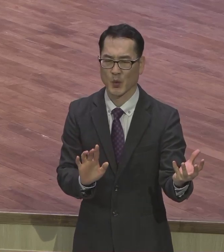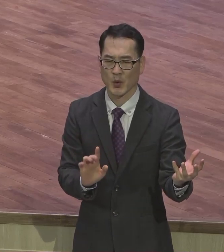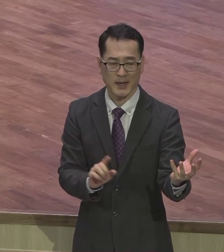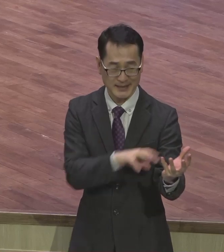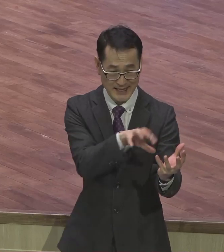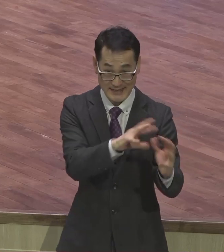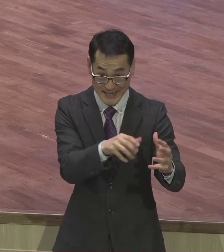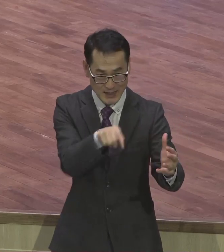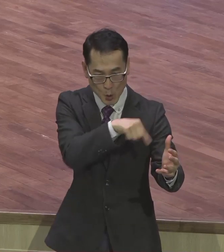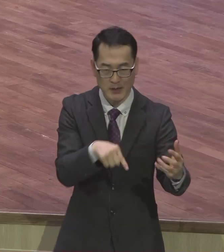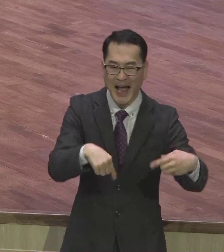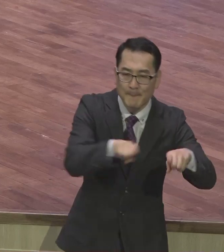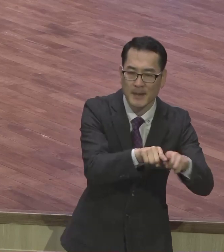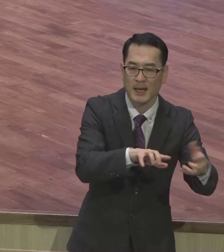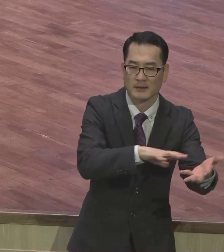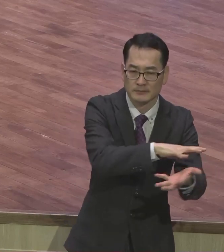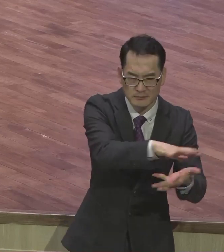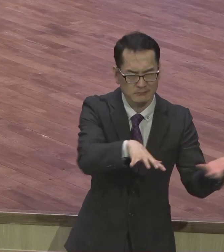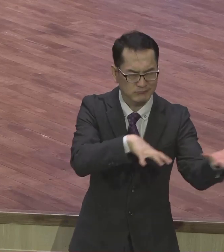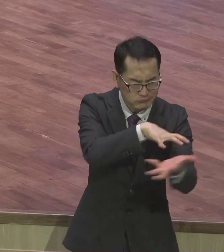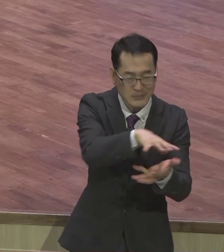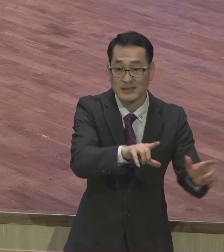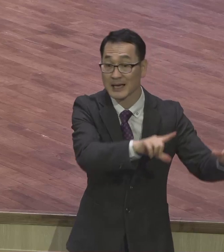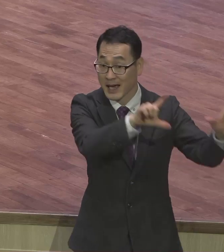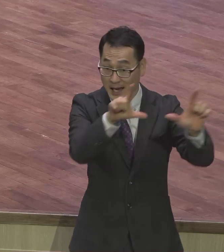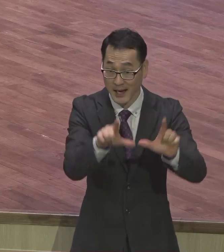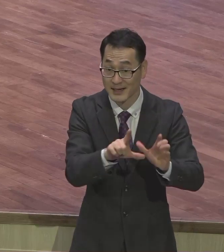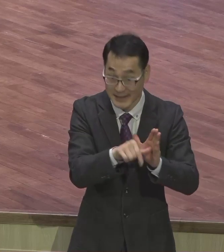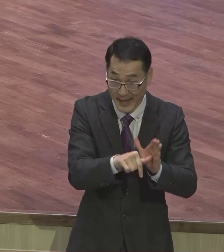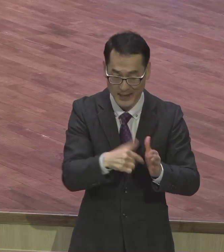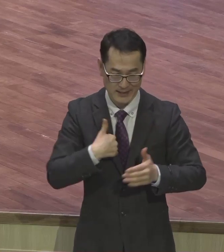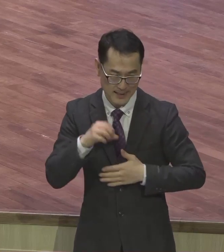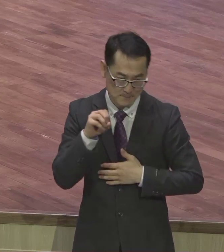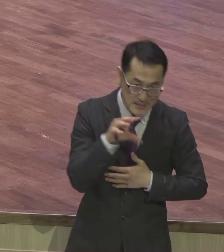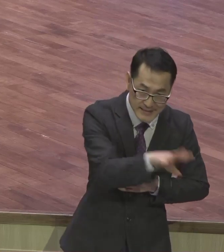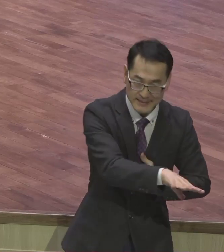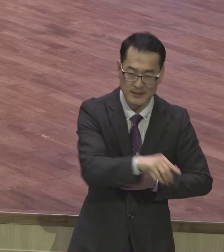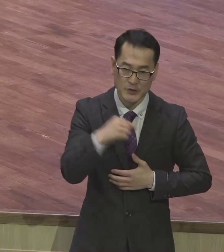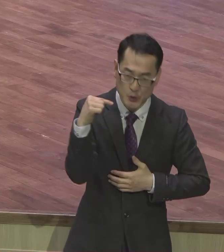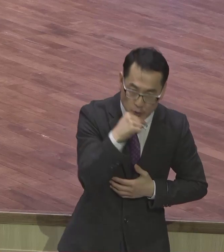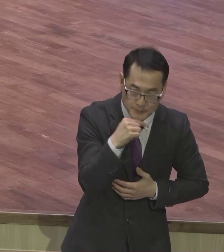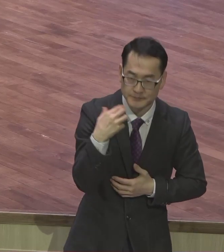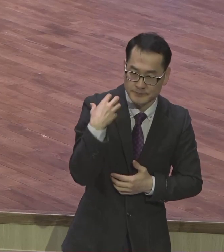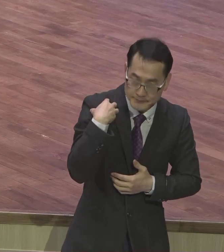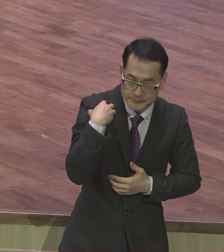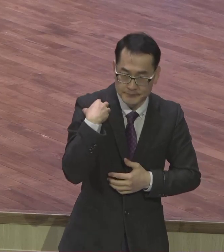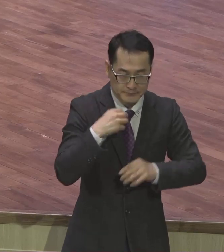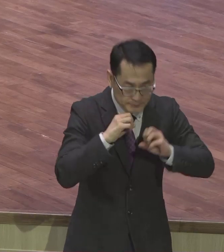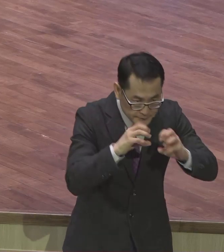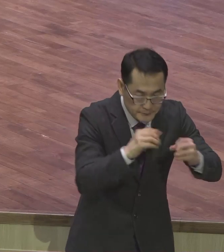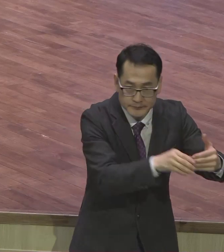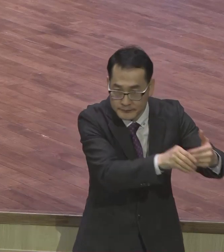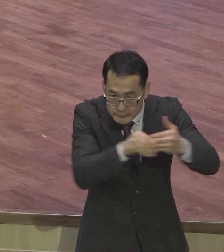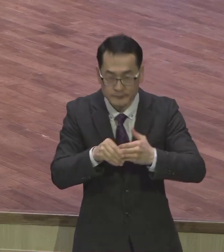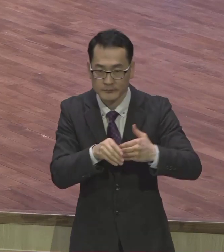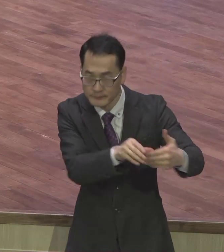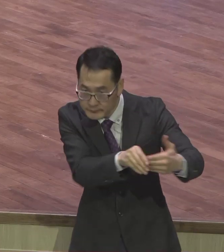살아간다. 세상 속에 살아가면서 그렇게 세상 속에서 세상에 뭐요? 보금에 빛을 비추는